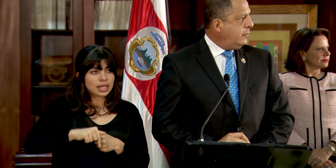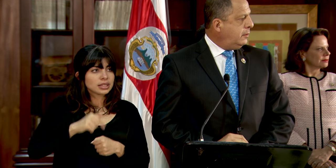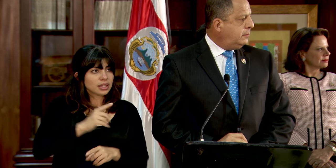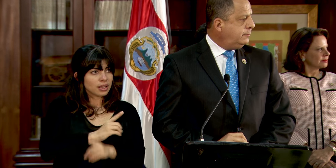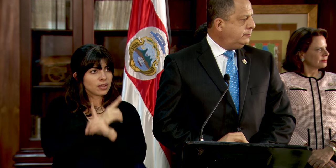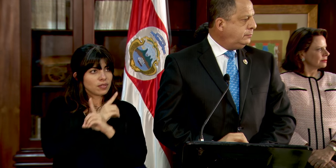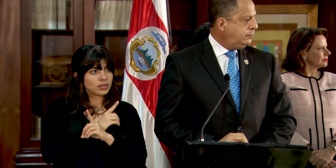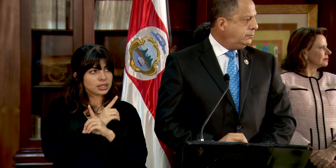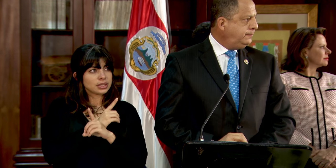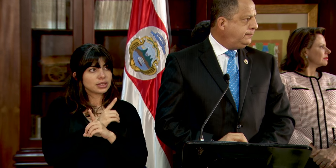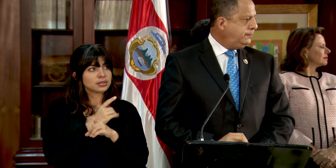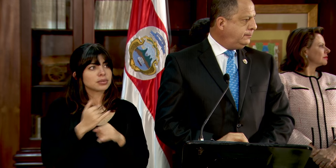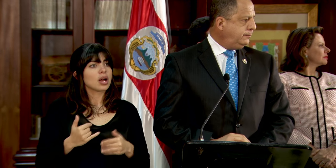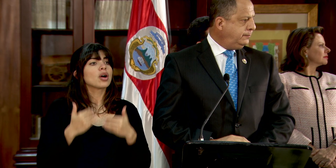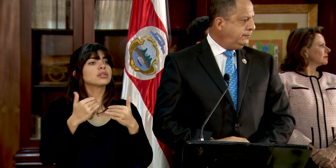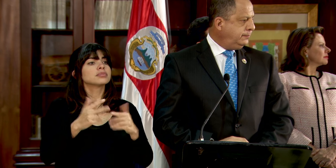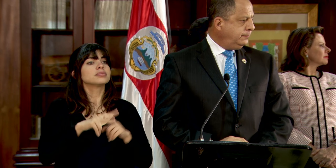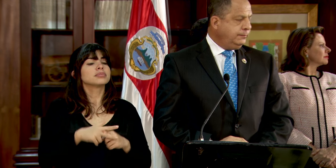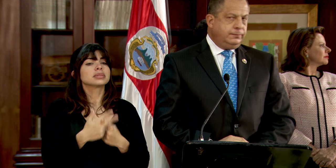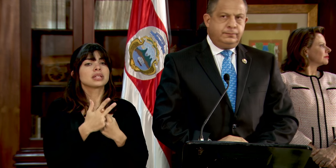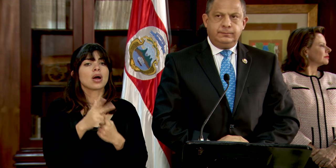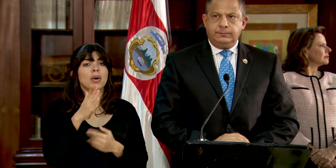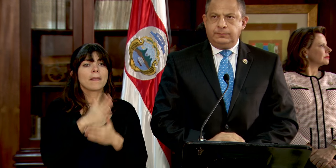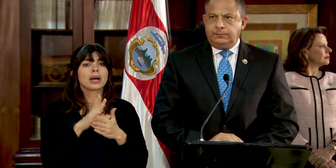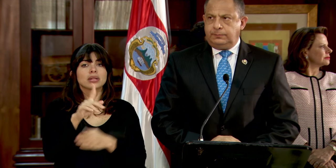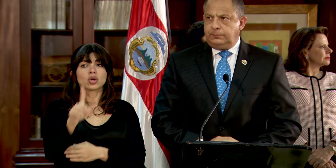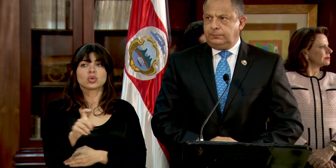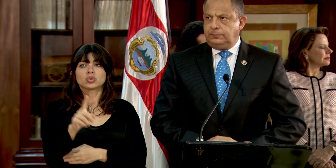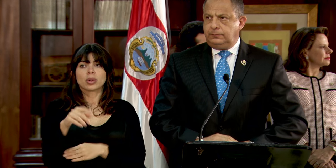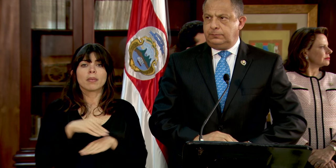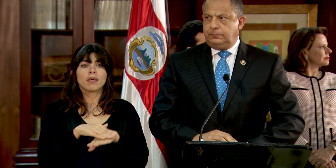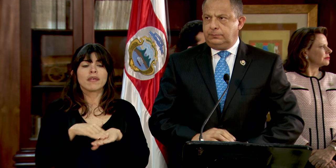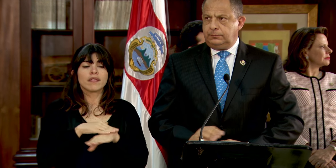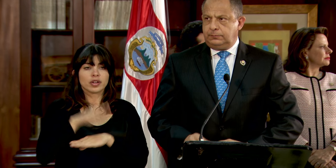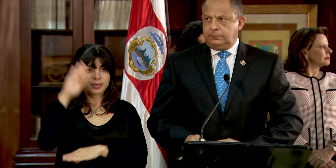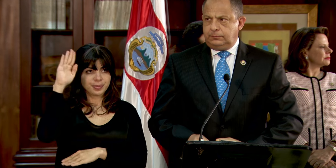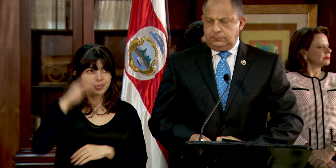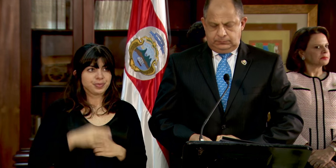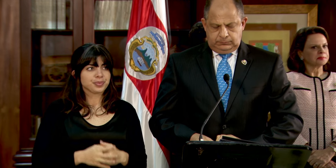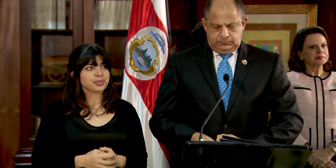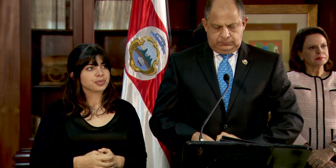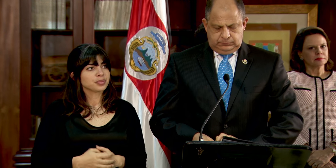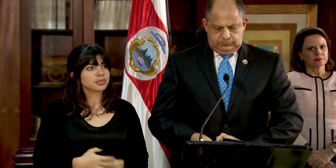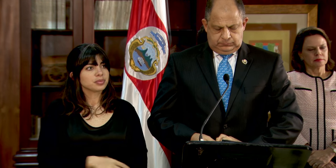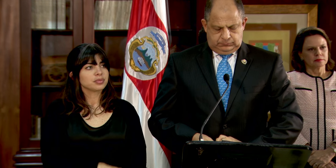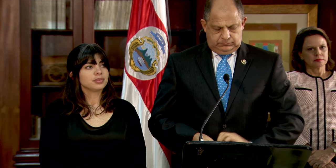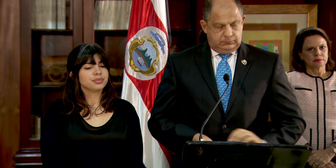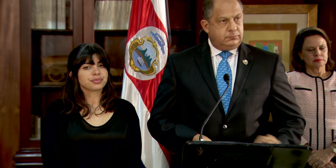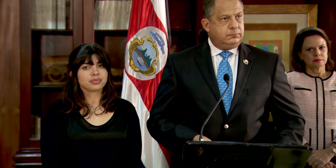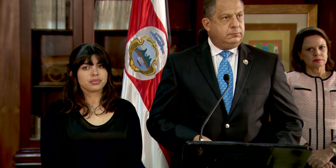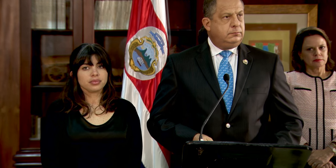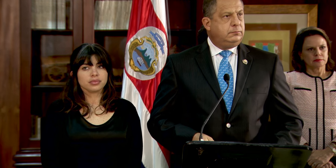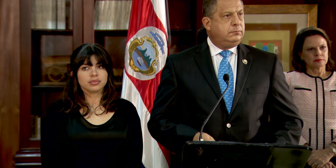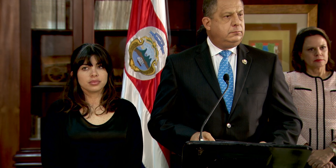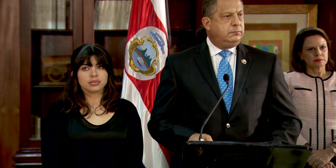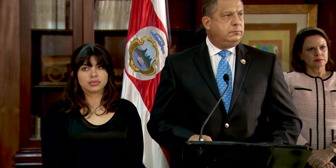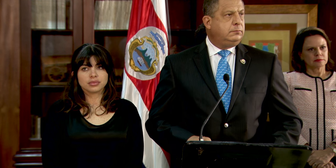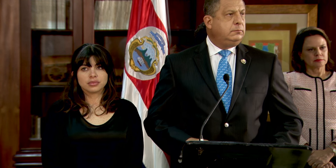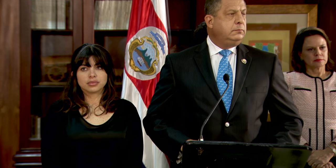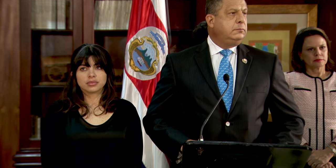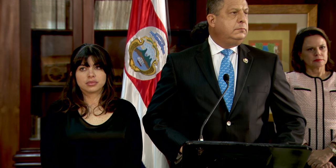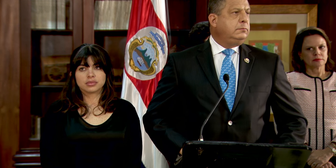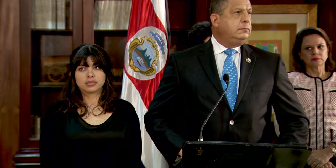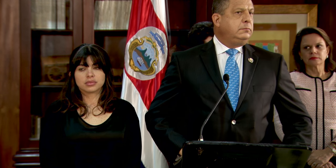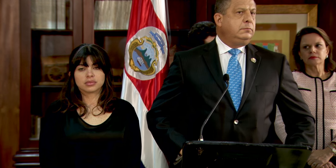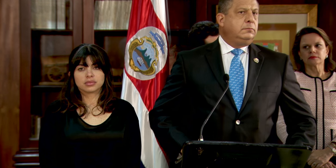defensa. Vamos a iniciar un periodo de consultas, por favor, levantando la mano. aquí está Jennifer para las